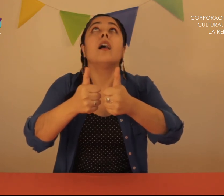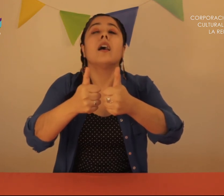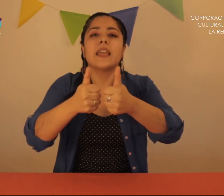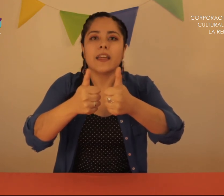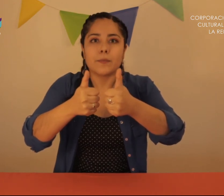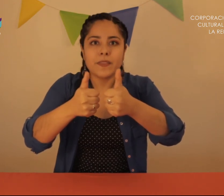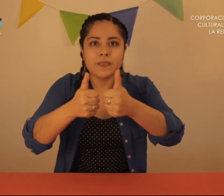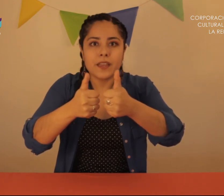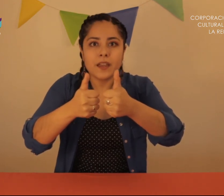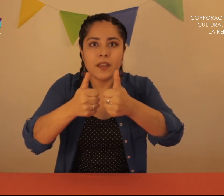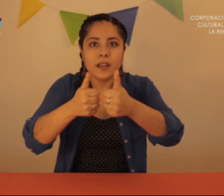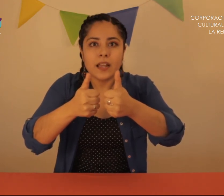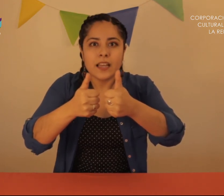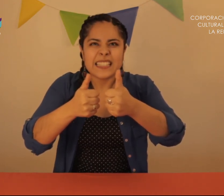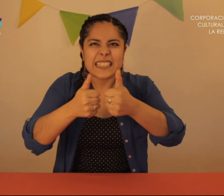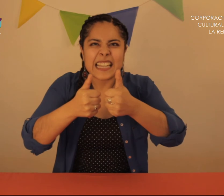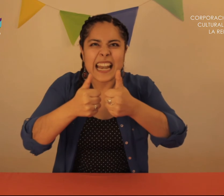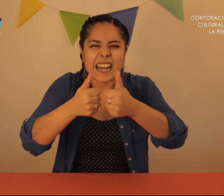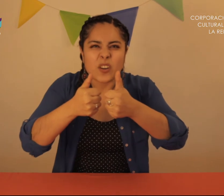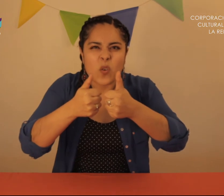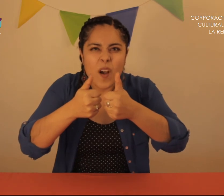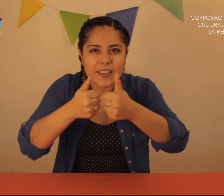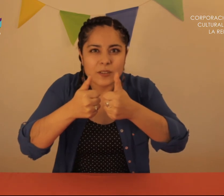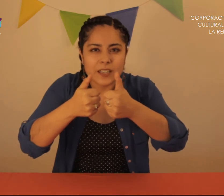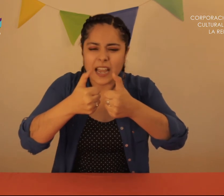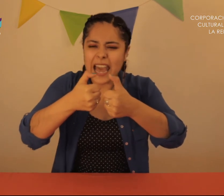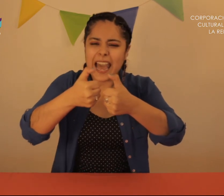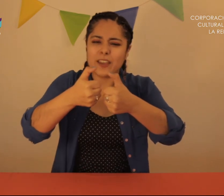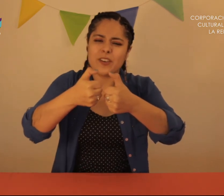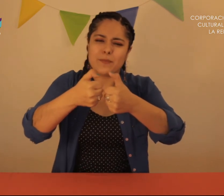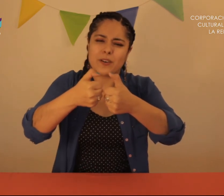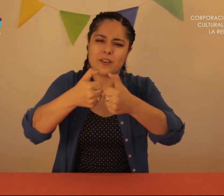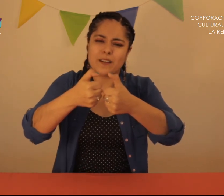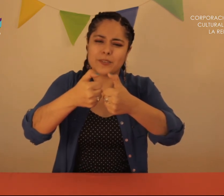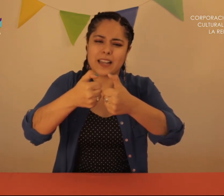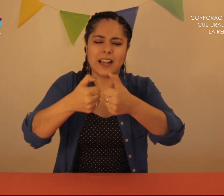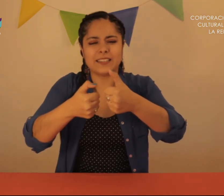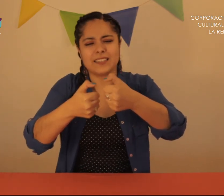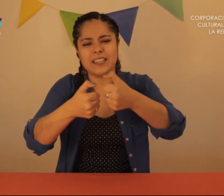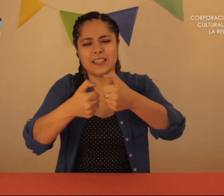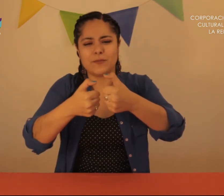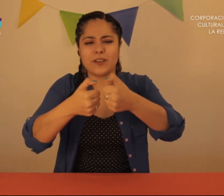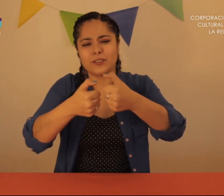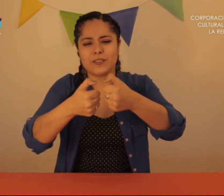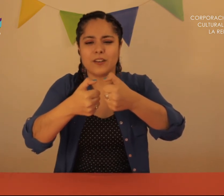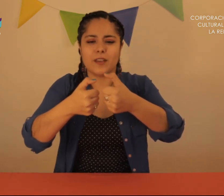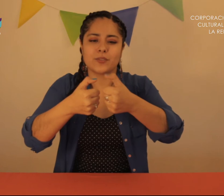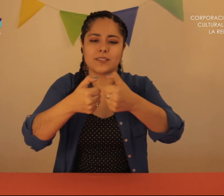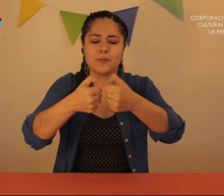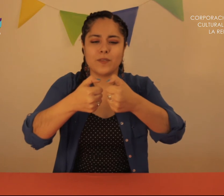Y de repente Se largó a llover ¡Ay! Oye, mejor nos vamos a la casa Sí, bueno, otro día nos vemos Que estés muy